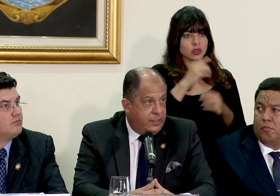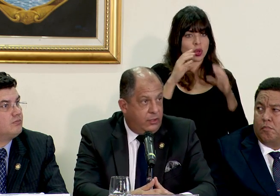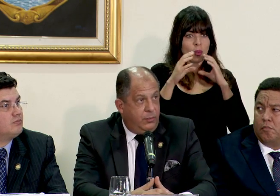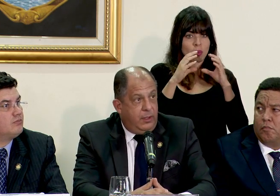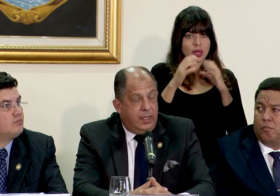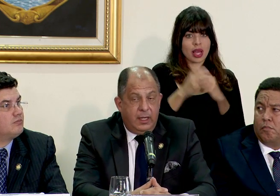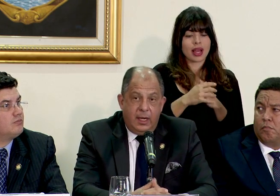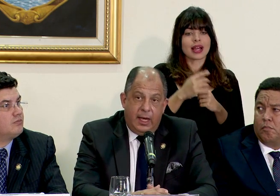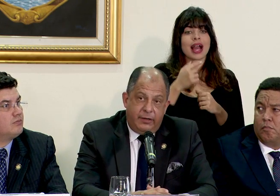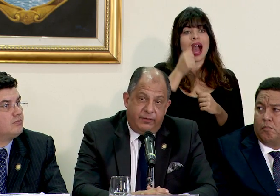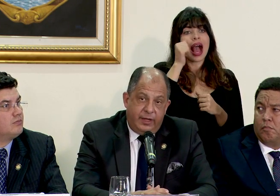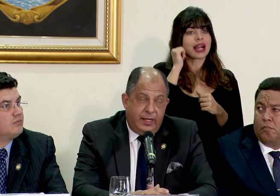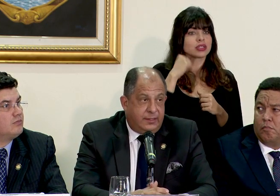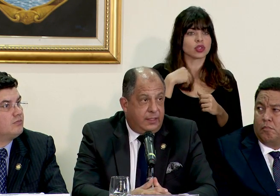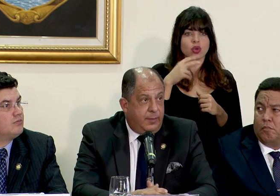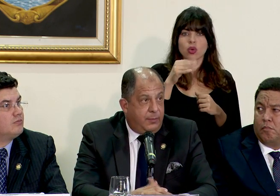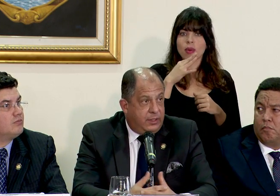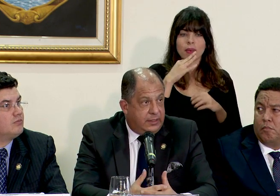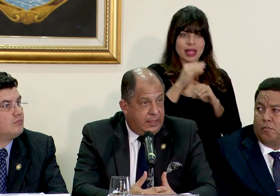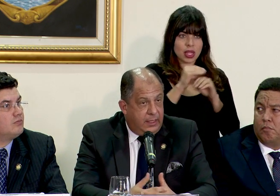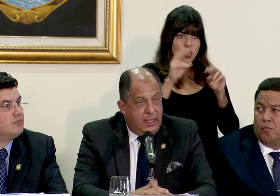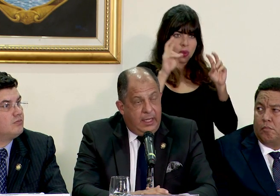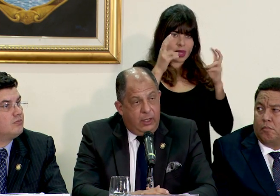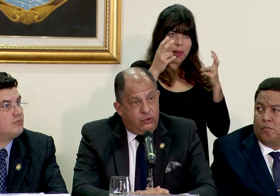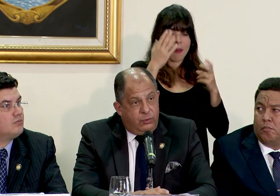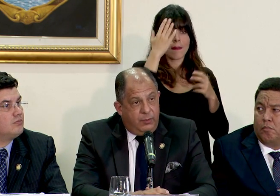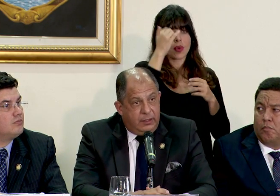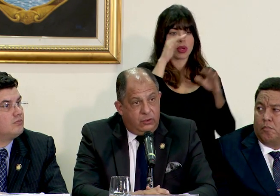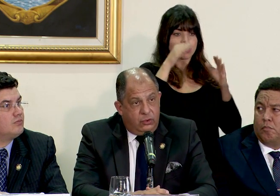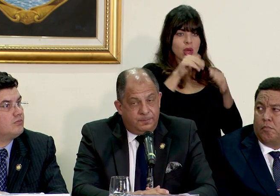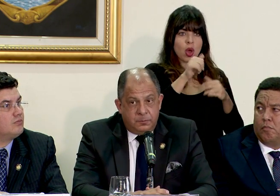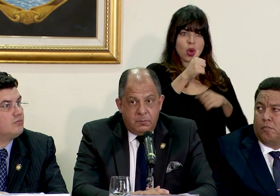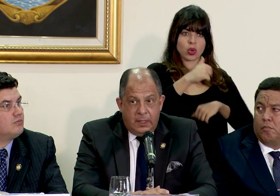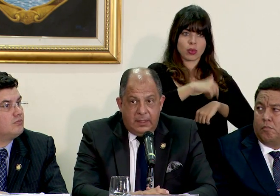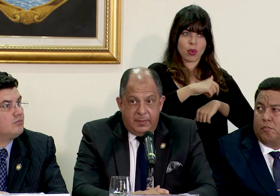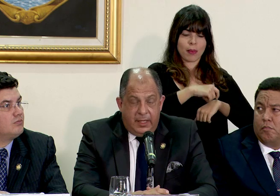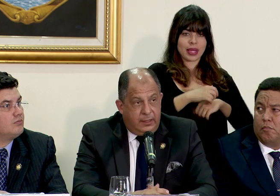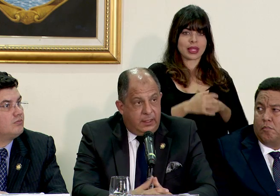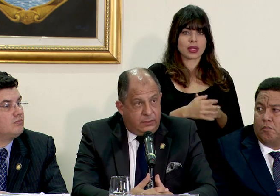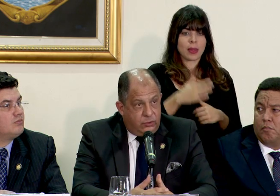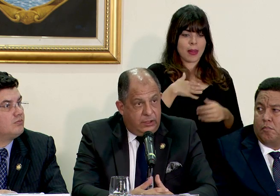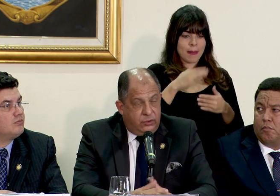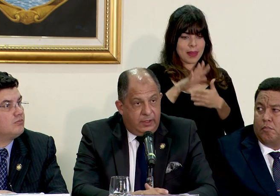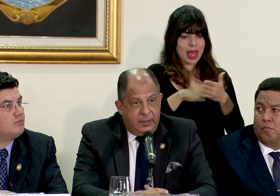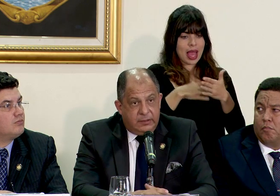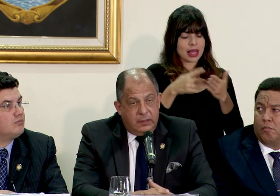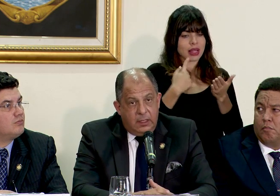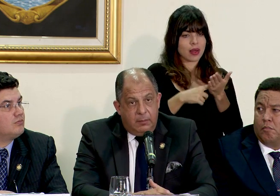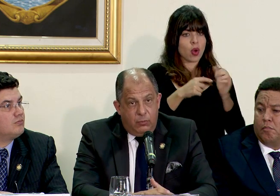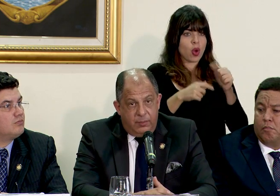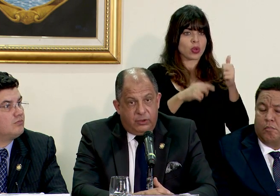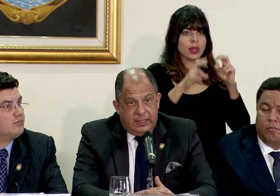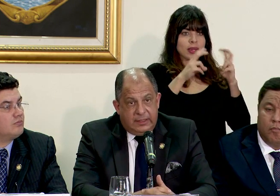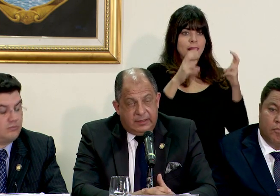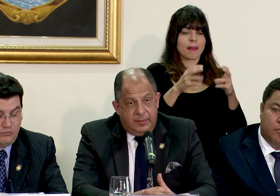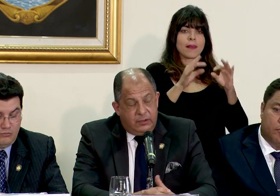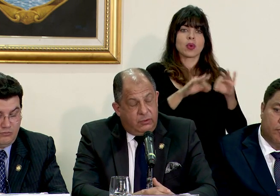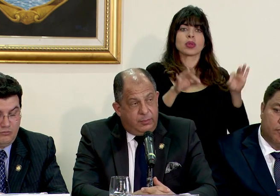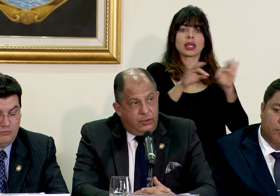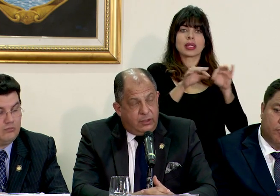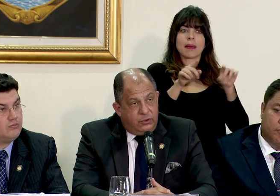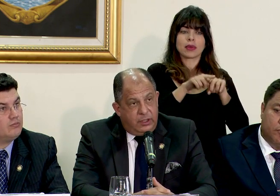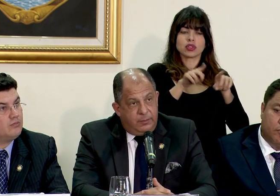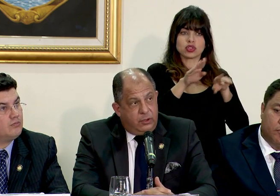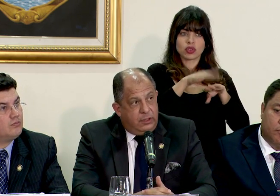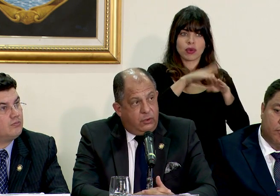comunicación que ayer no me iba a referir a ese tema por estar en otro momento de mi agenda discutiendo temas muy importantes también